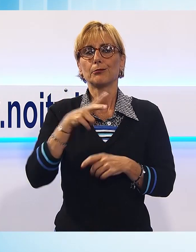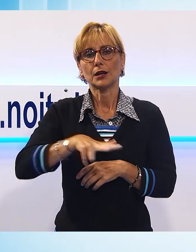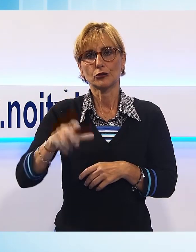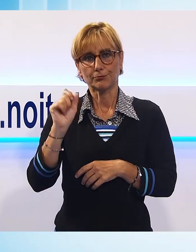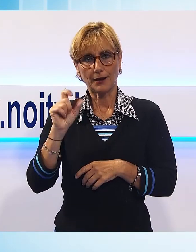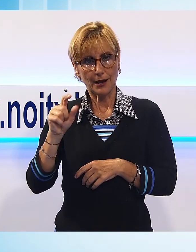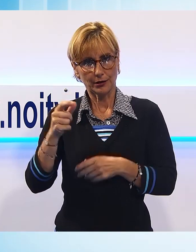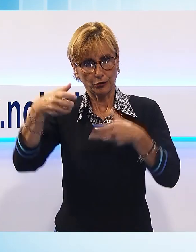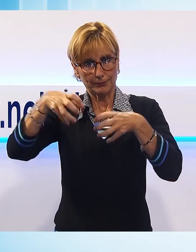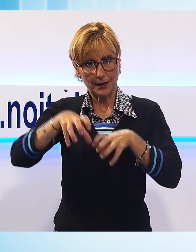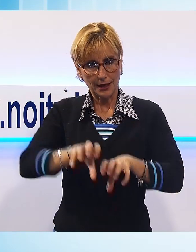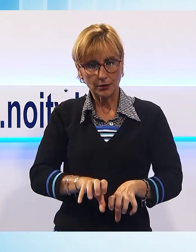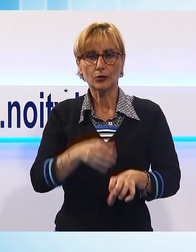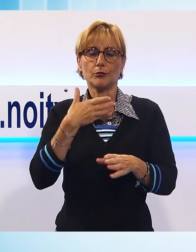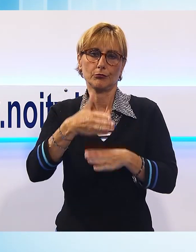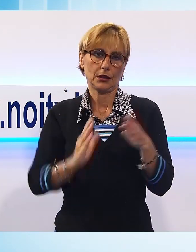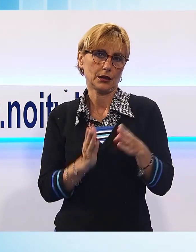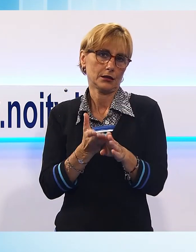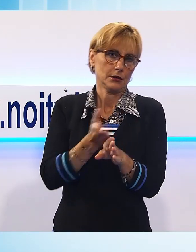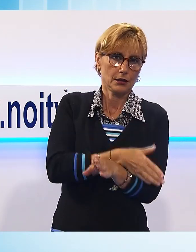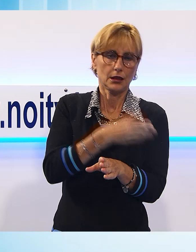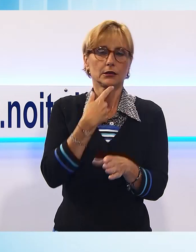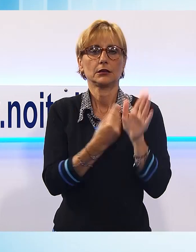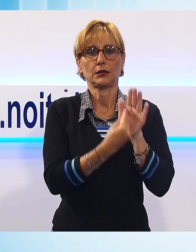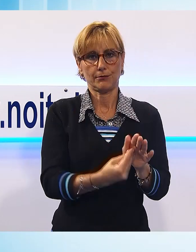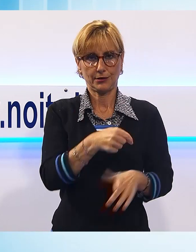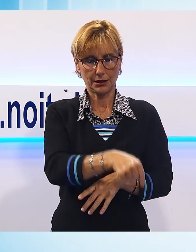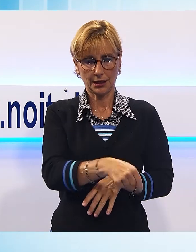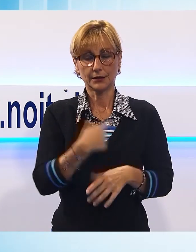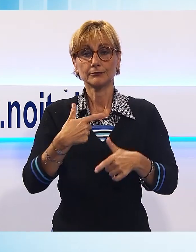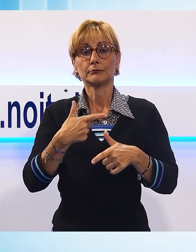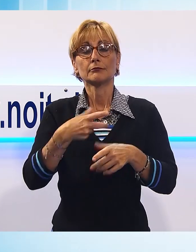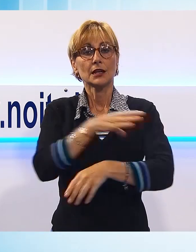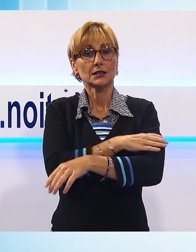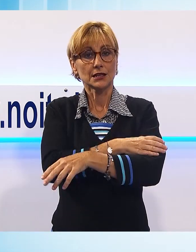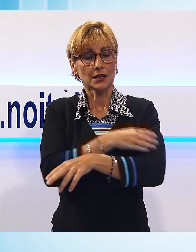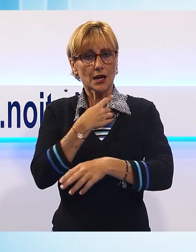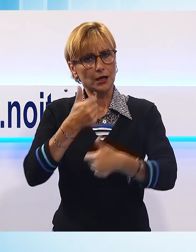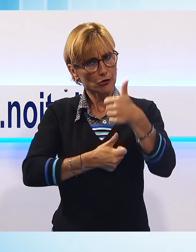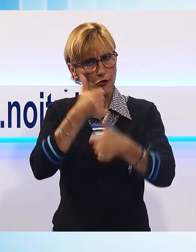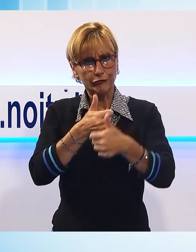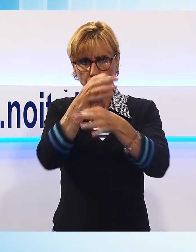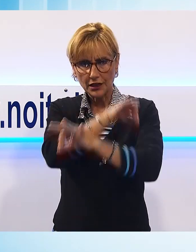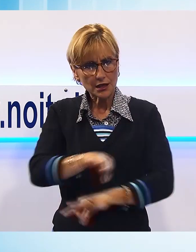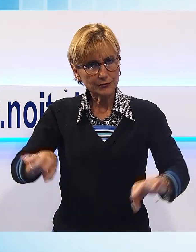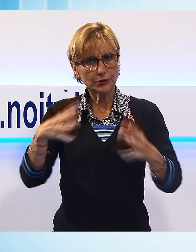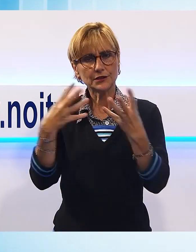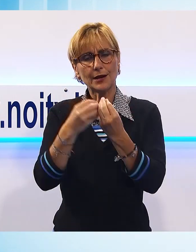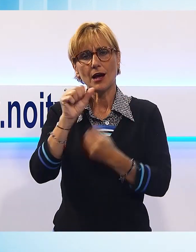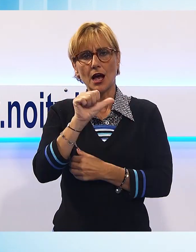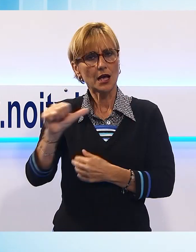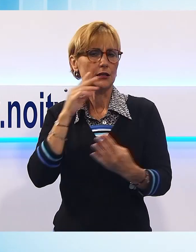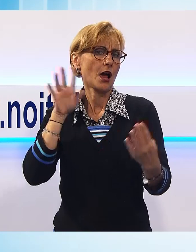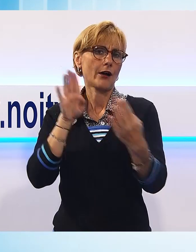dedicarne una parte ai dipendenti. I sindacati si dicono pronti a sedersi ad un tavolo di confronto con l'ASL per affrontare la situazione.